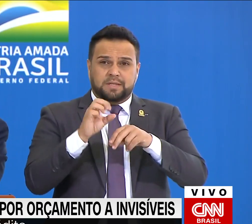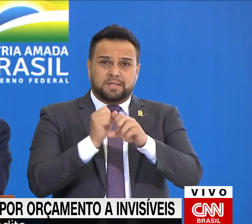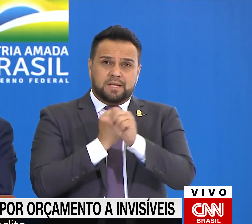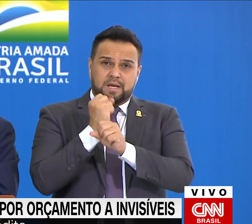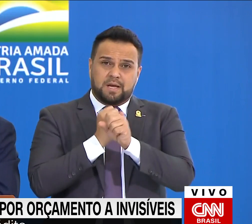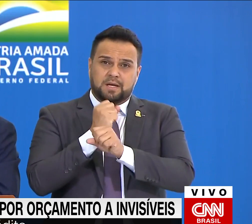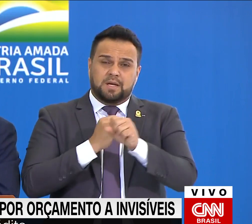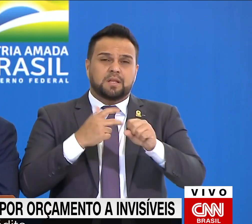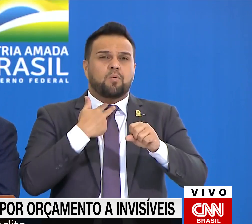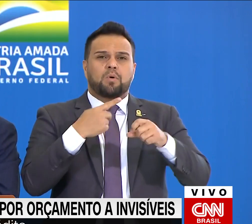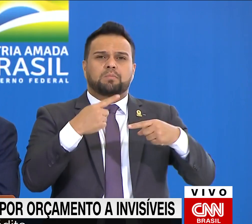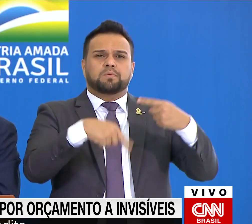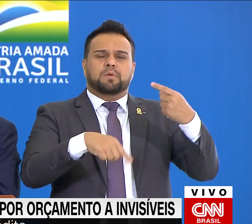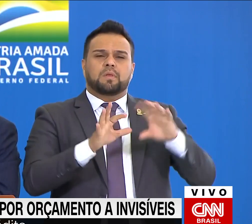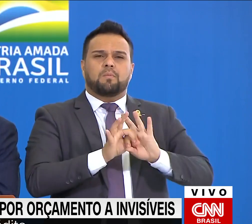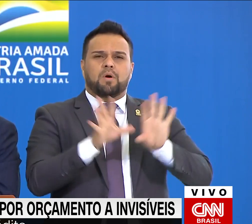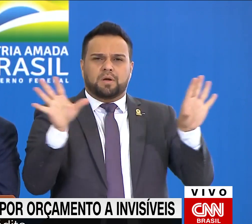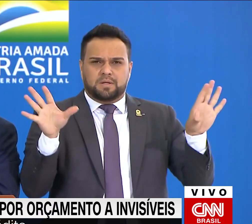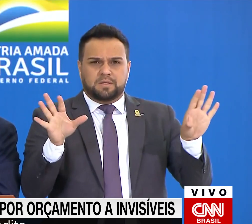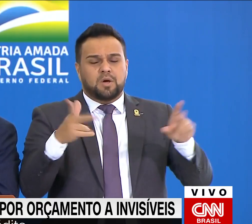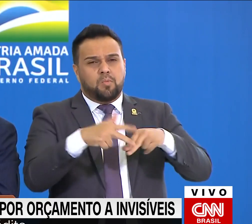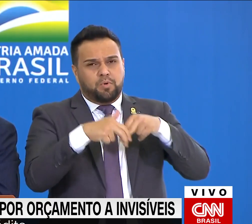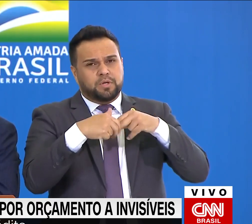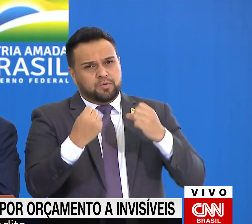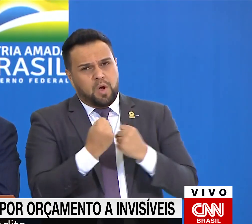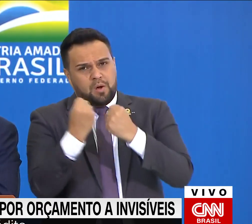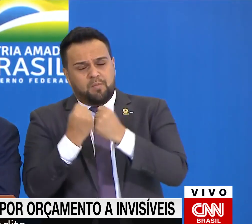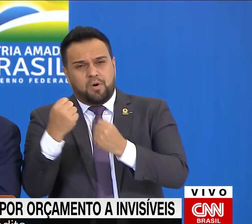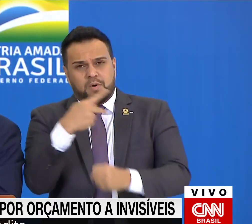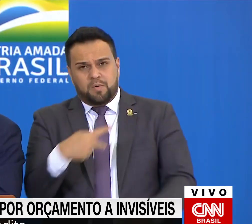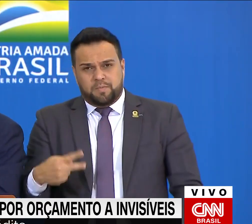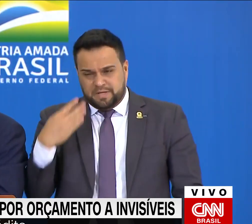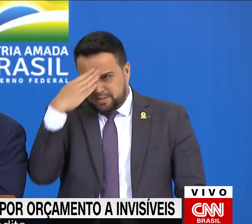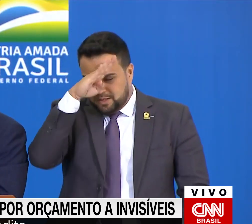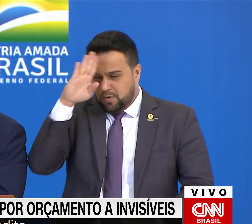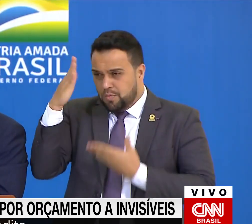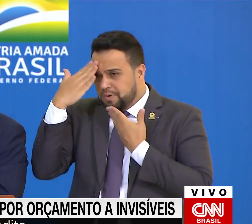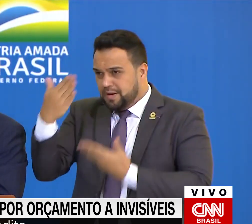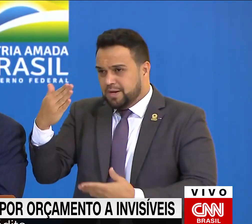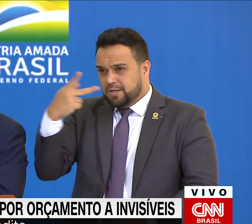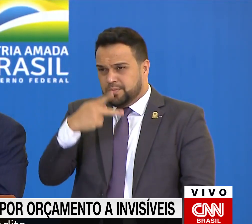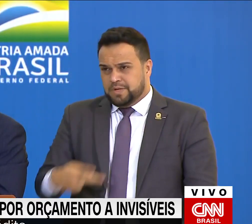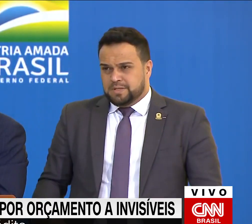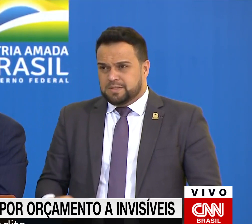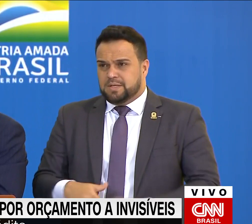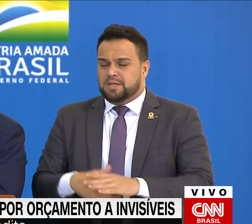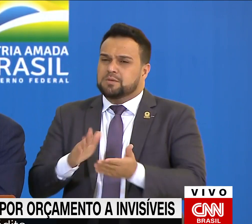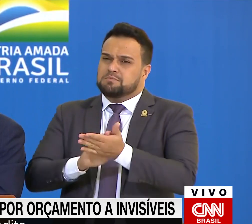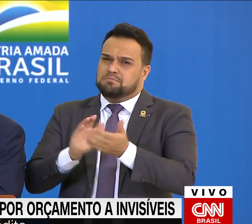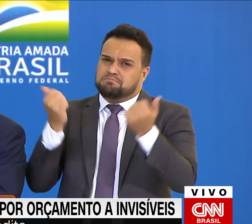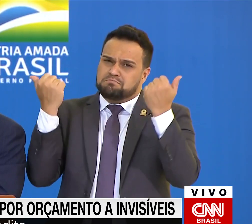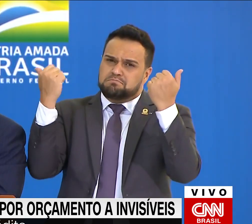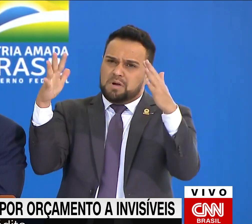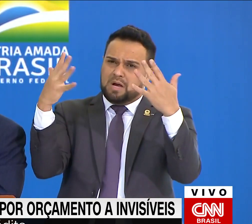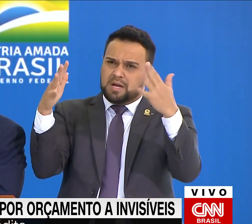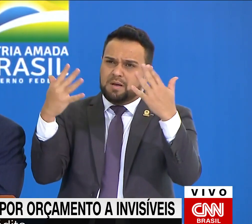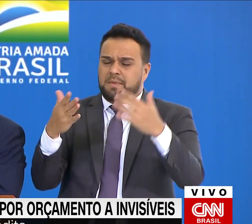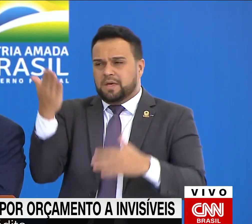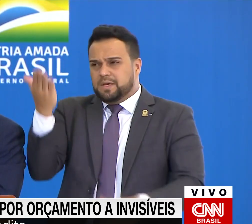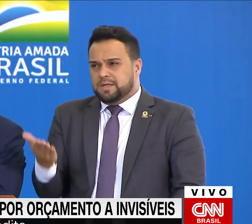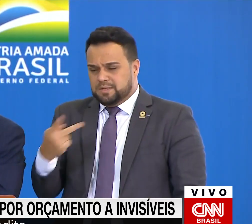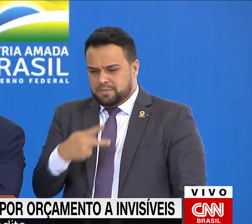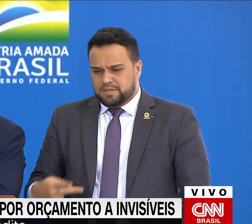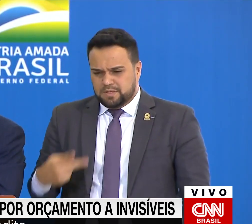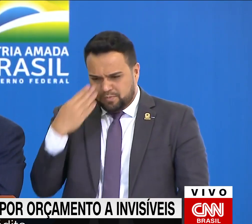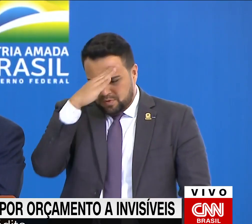resolver mudar de rumo, como resolveu apoiando o presidente. Então, obrigado, presidente. Parabéns a todo o time, parabéns ao senhor.